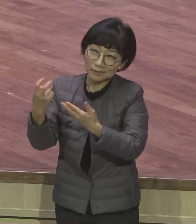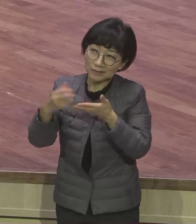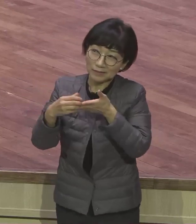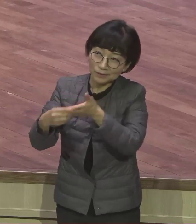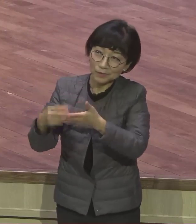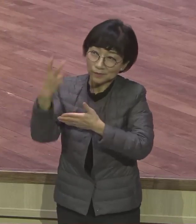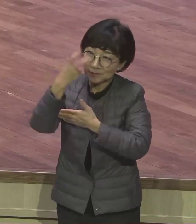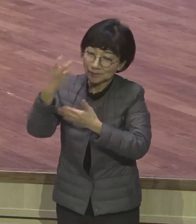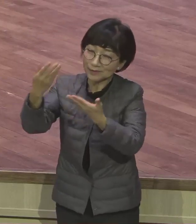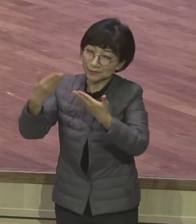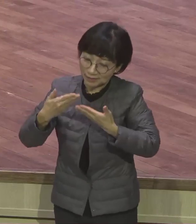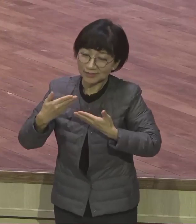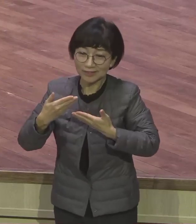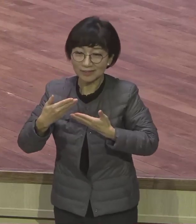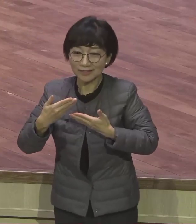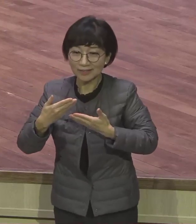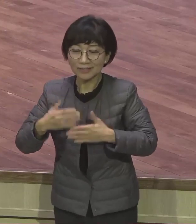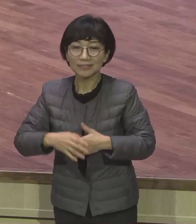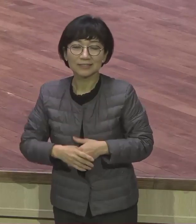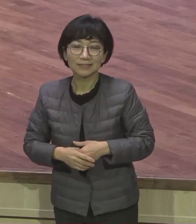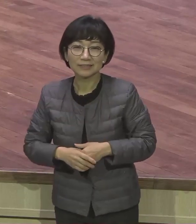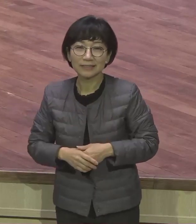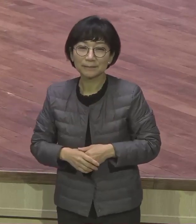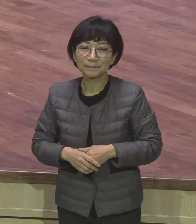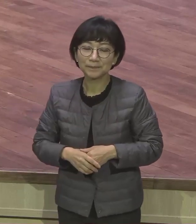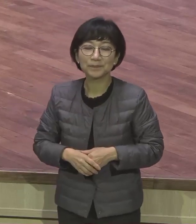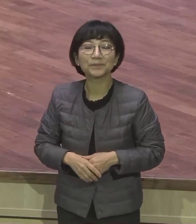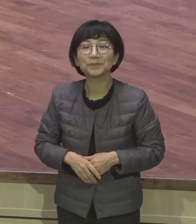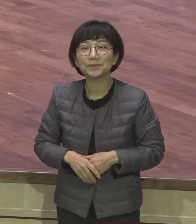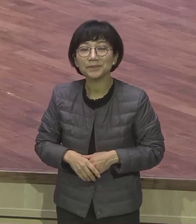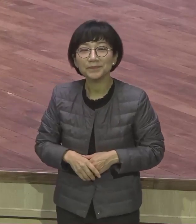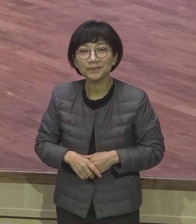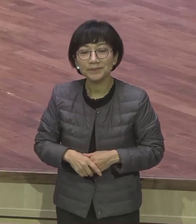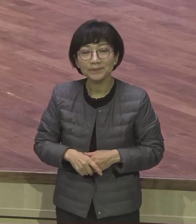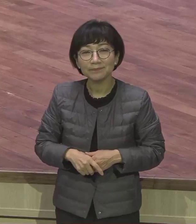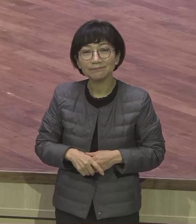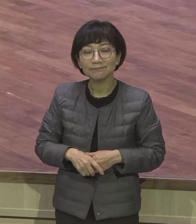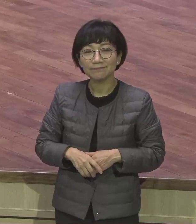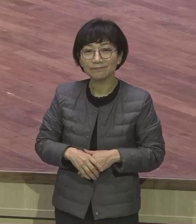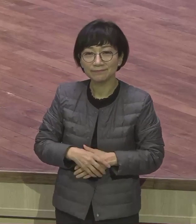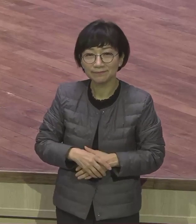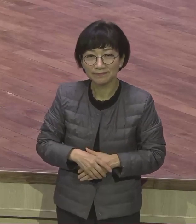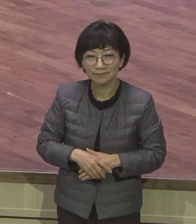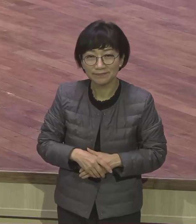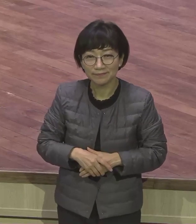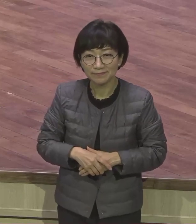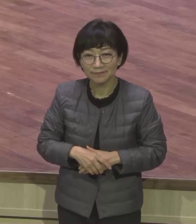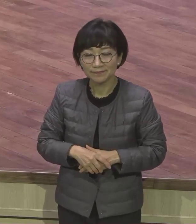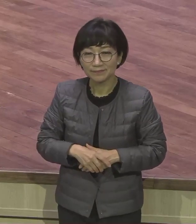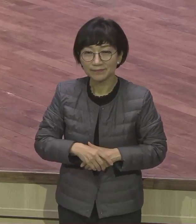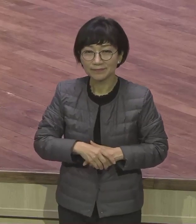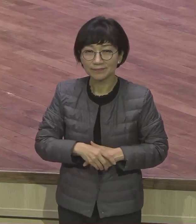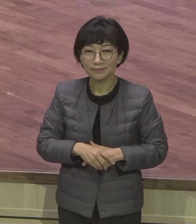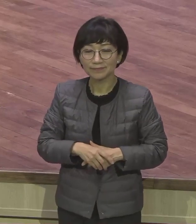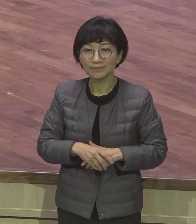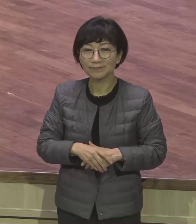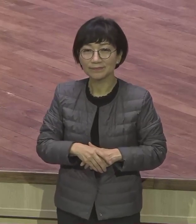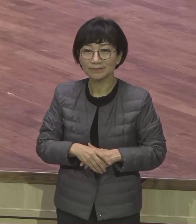이런 하나님의 인도는요 보호 개념과 함께 뭐요 연합입니다